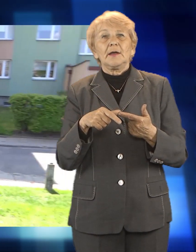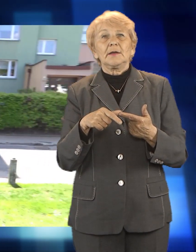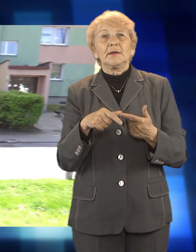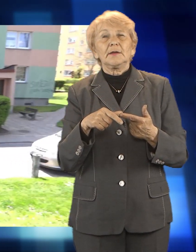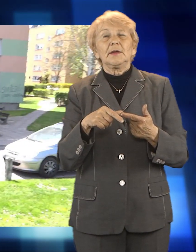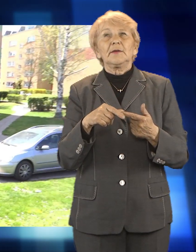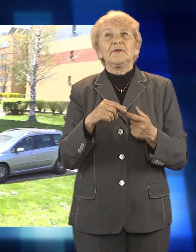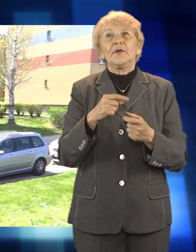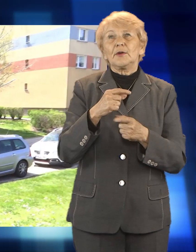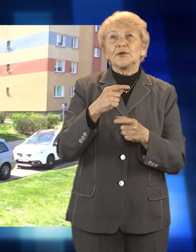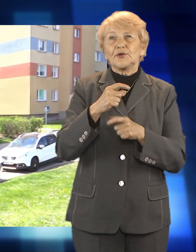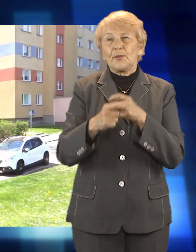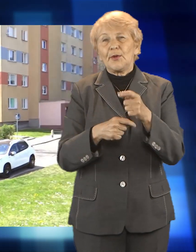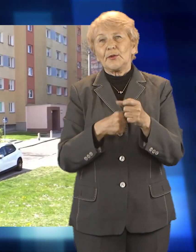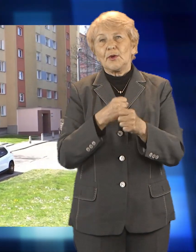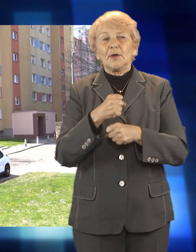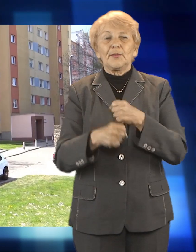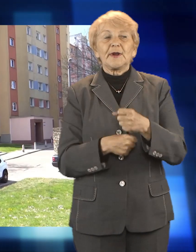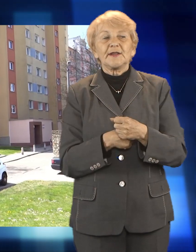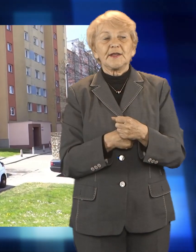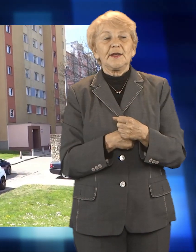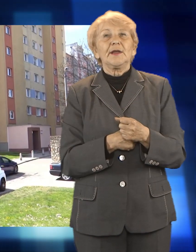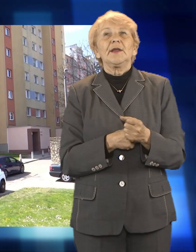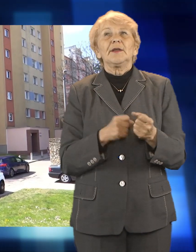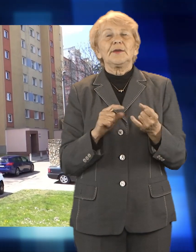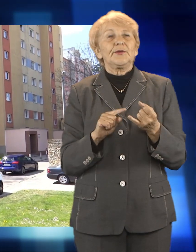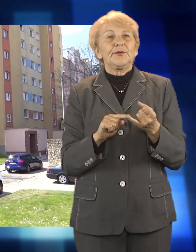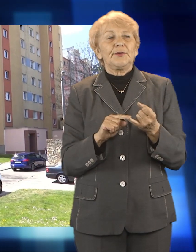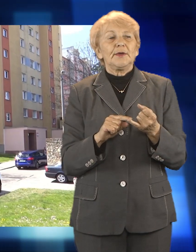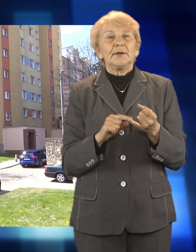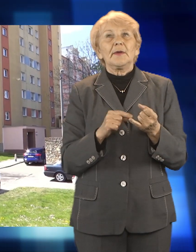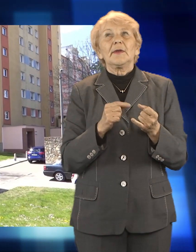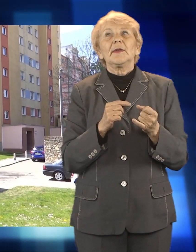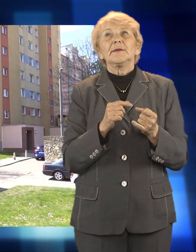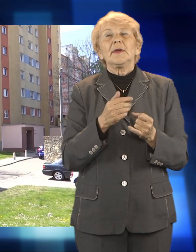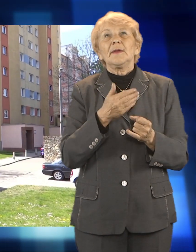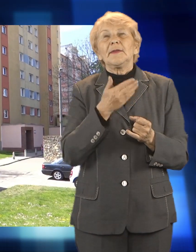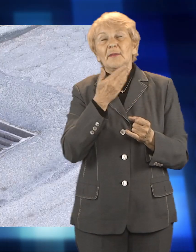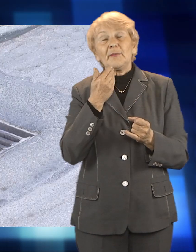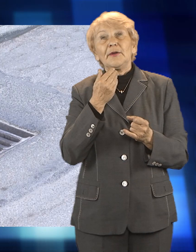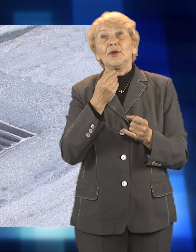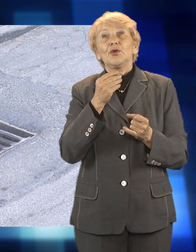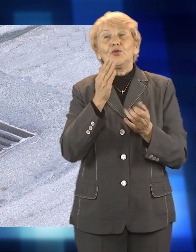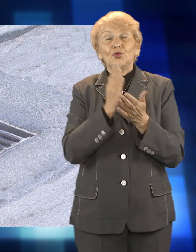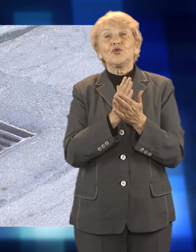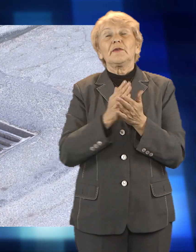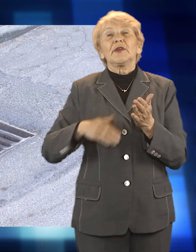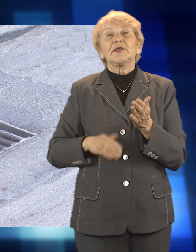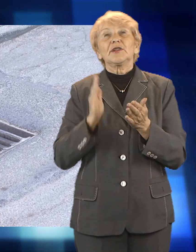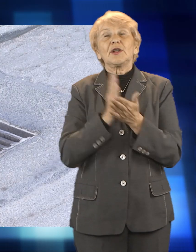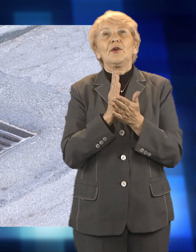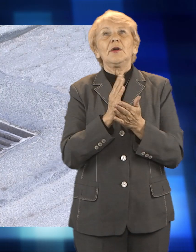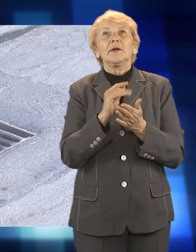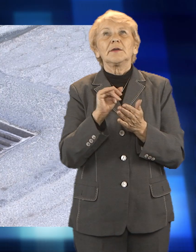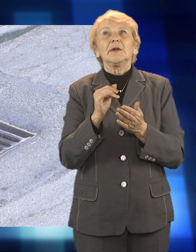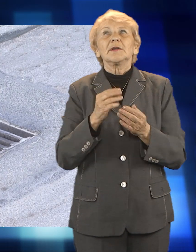płaci fundusz, więc nie angażujemy w swoich środków i nie czekamy jakby na zwrot. Bo często w